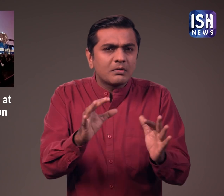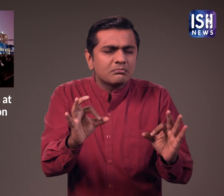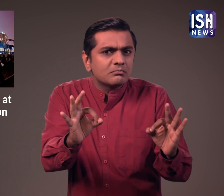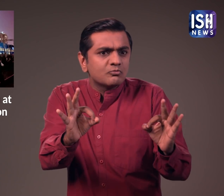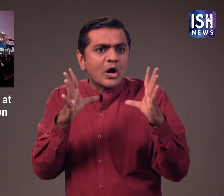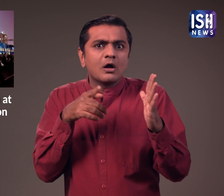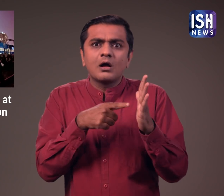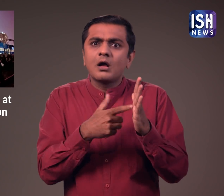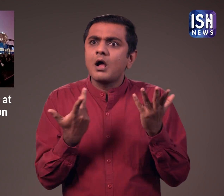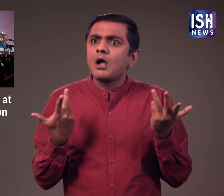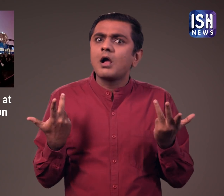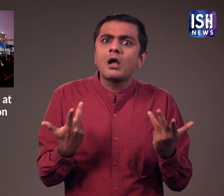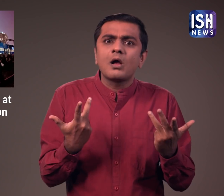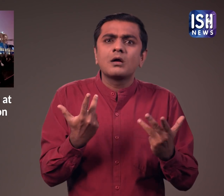यहाँ अत्यम्त दुरलब है